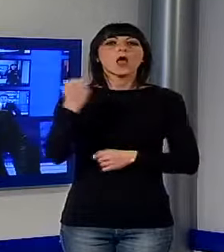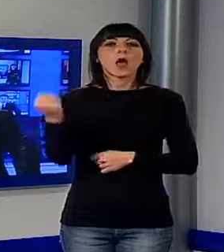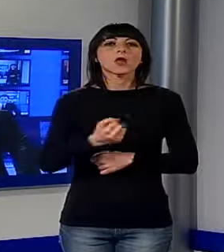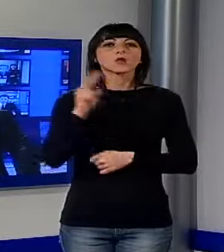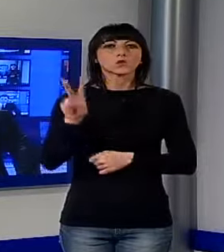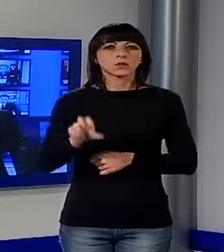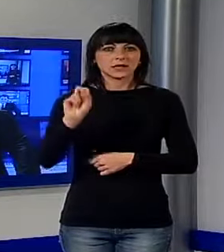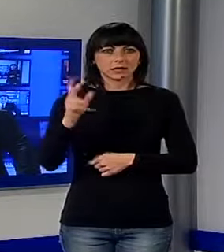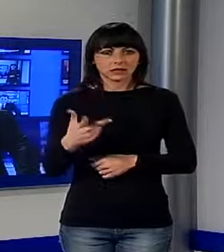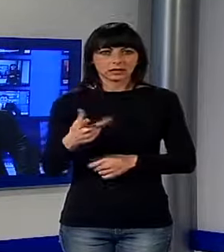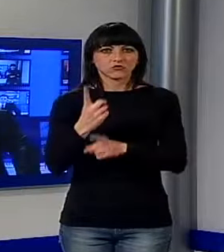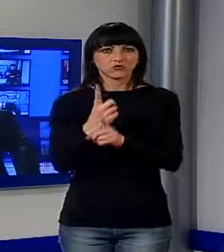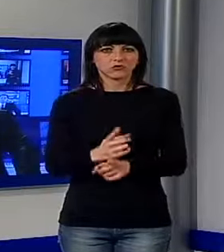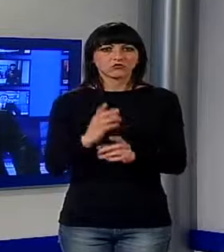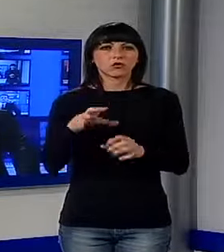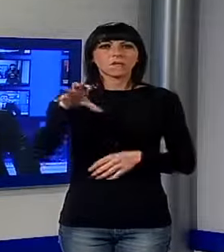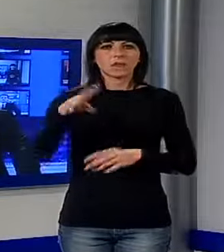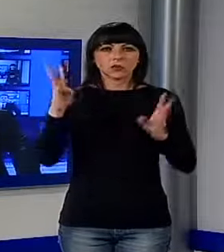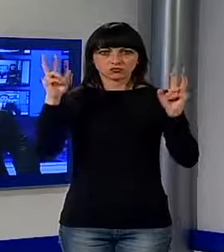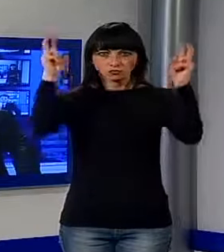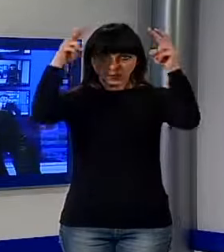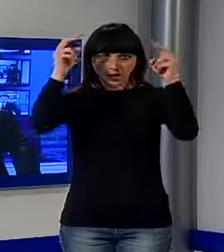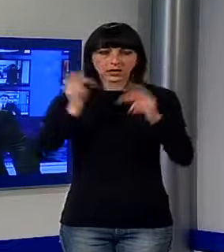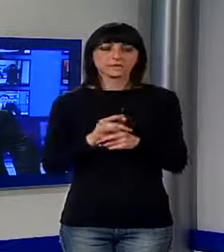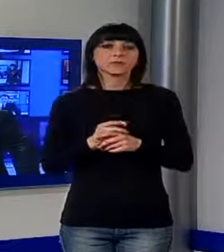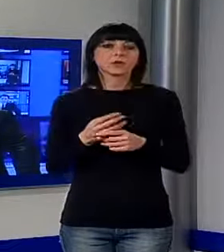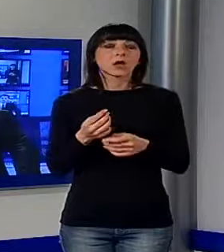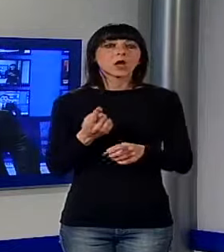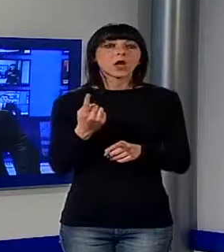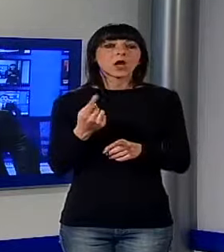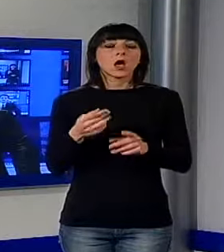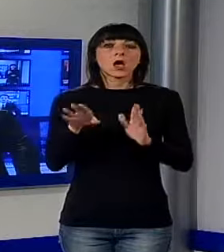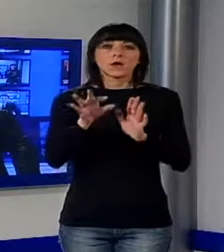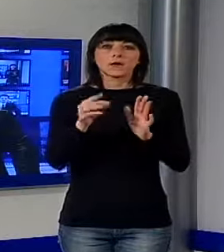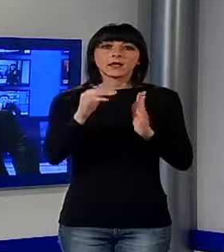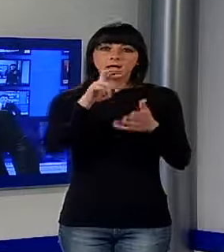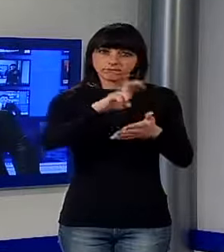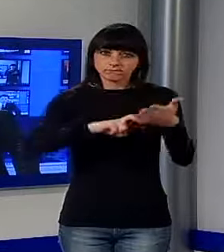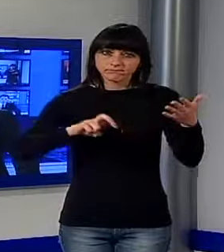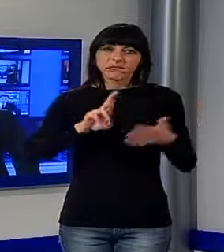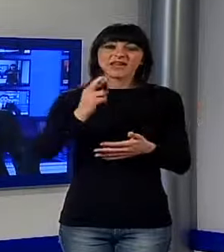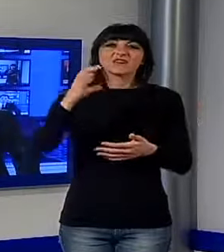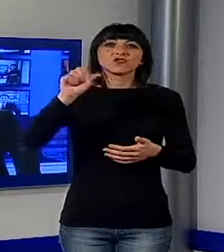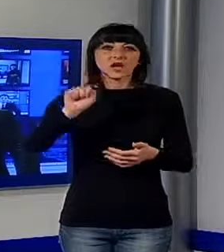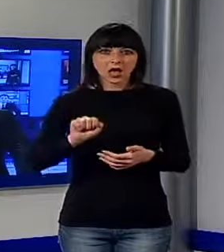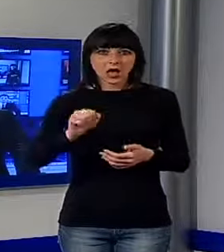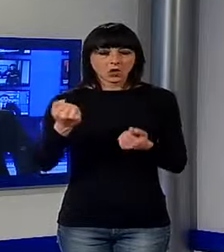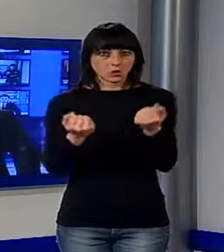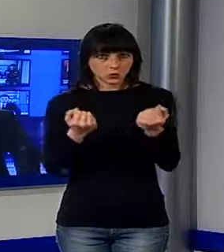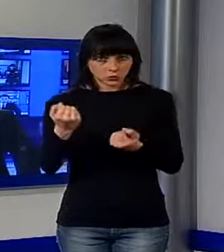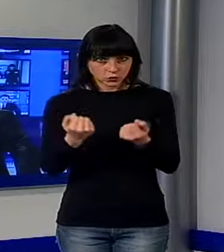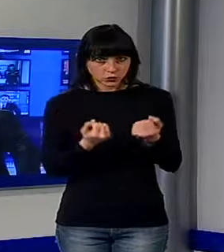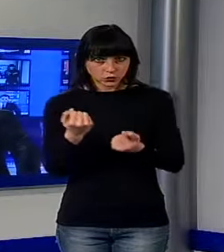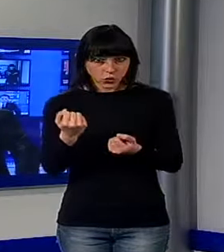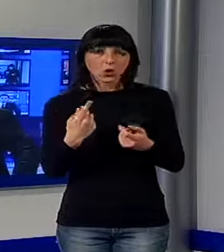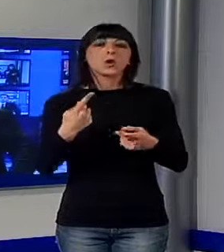di Palazzo Ducale. Nel dettaglio quindi rimangono invariati i canoni della RC Auto, l'aliquota dovuta all